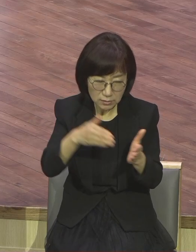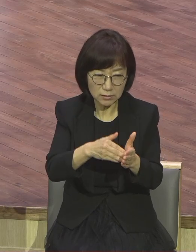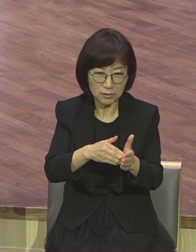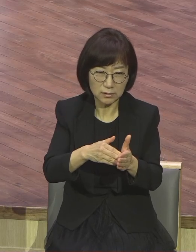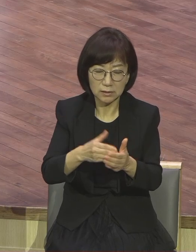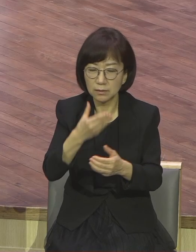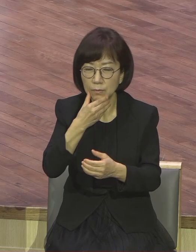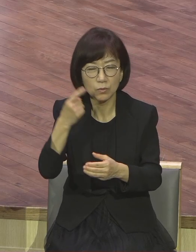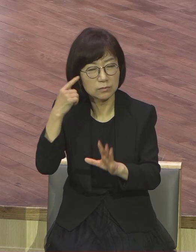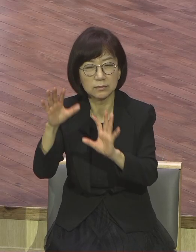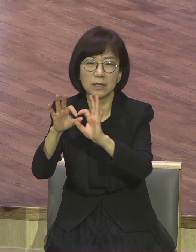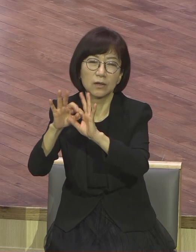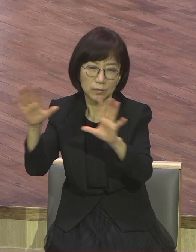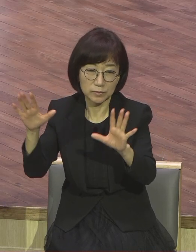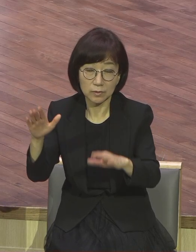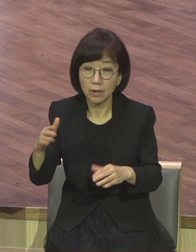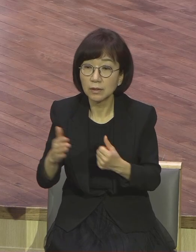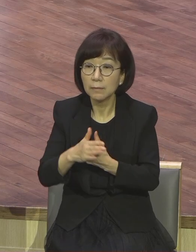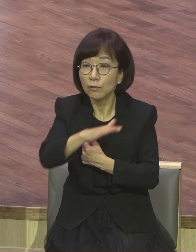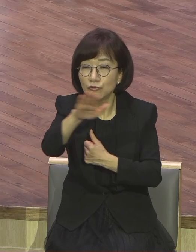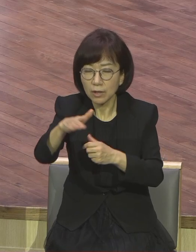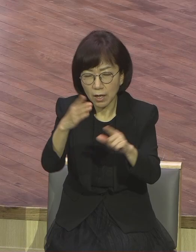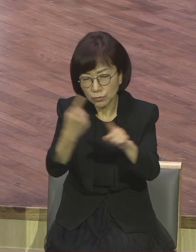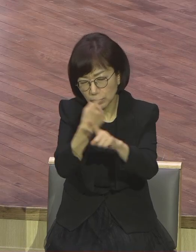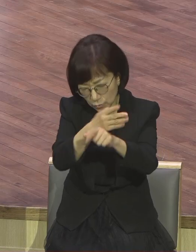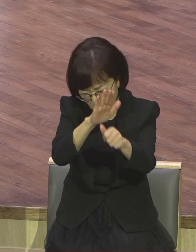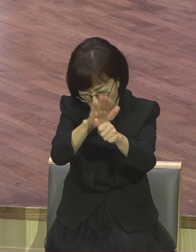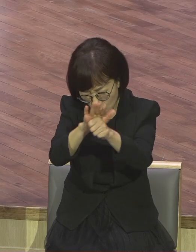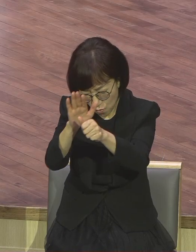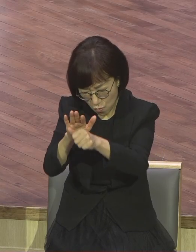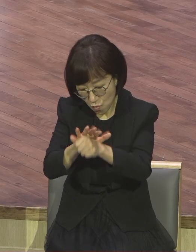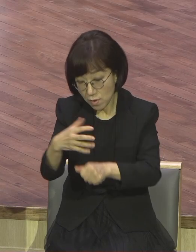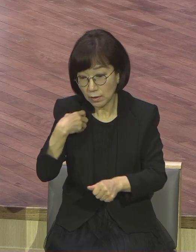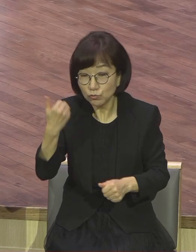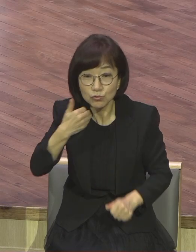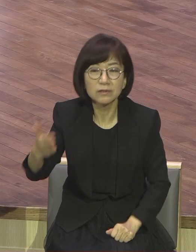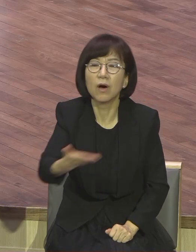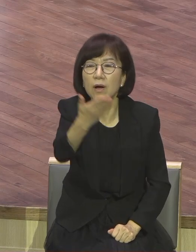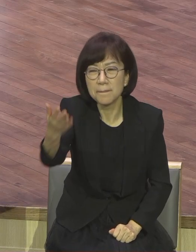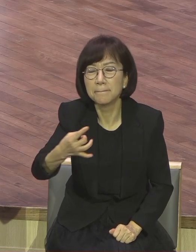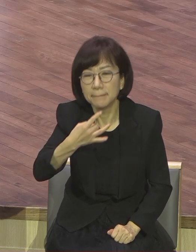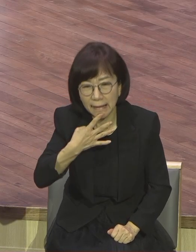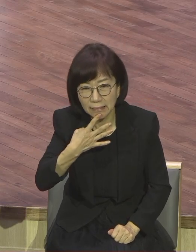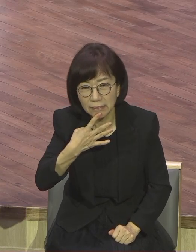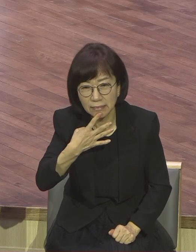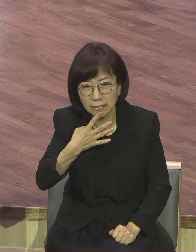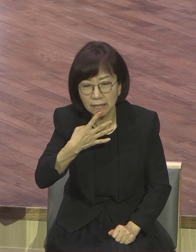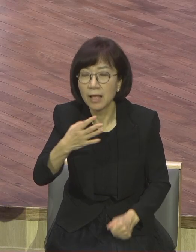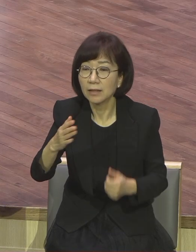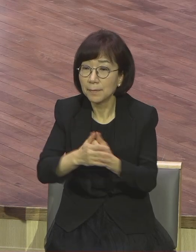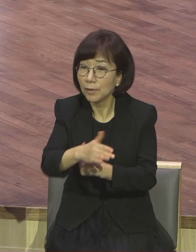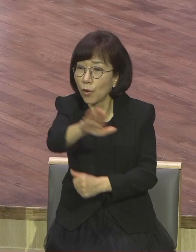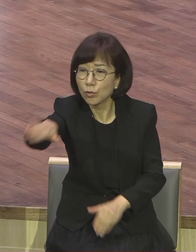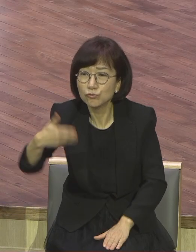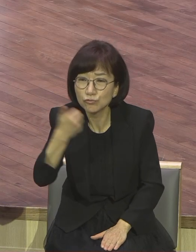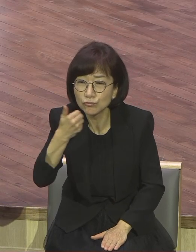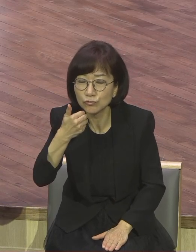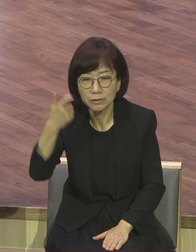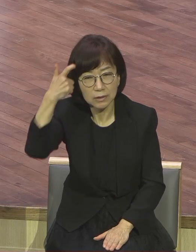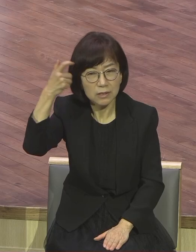교회밖에 없고 여러분밖에 없어요. 그래서 여러분을 영적 의사라고 말하지 않았습니까. 여러분 영적